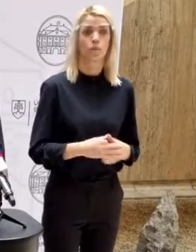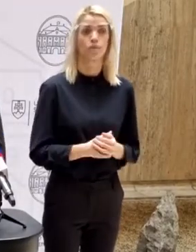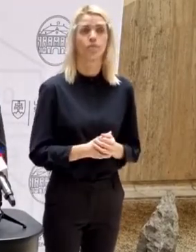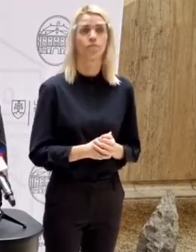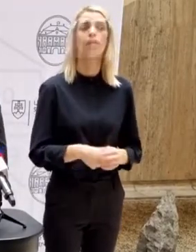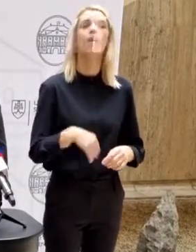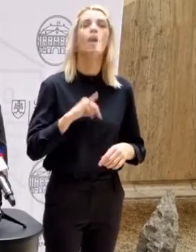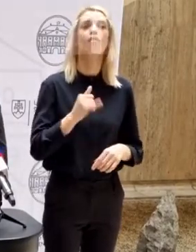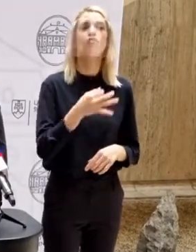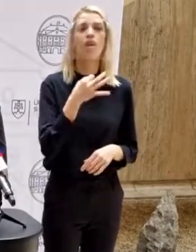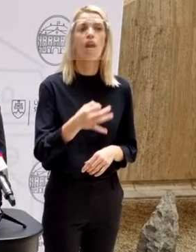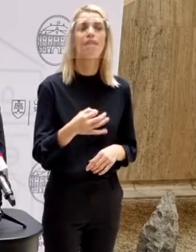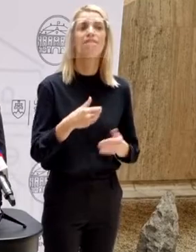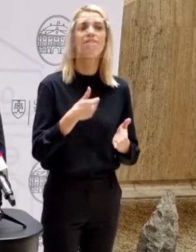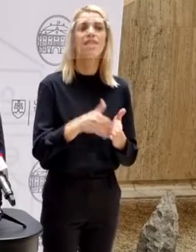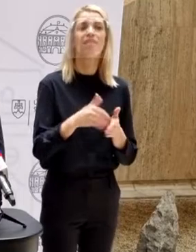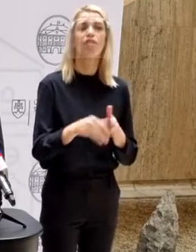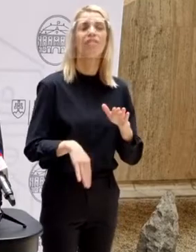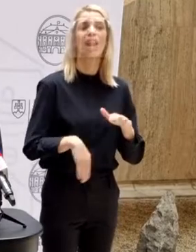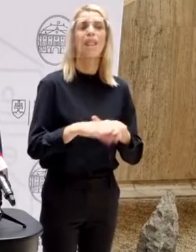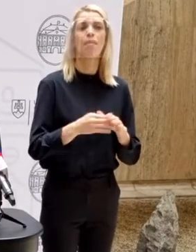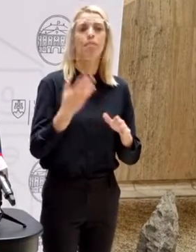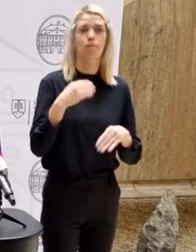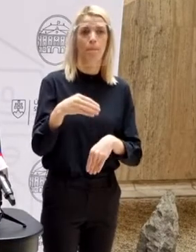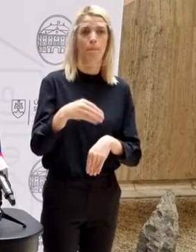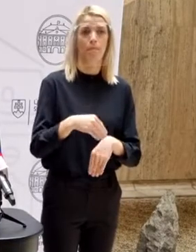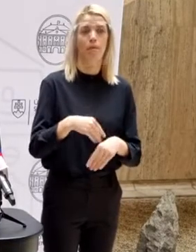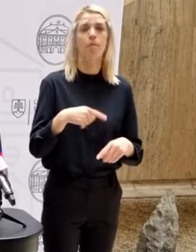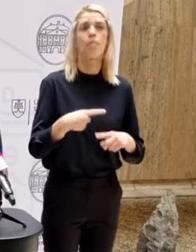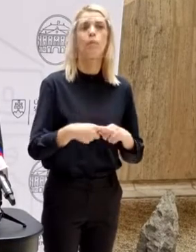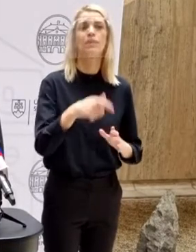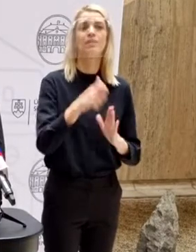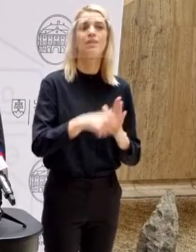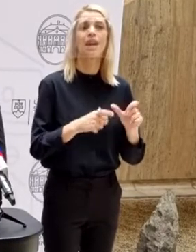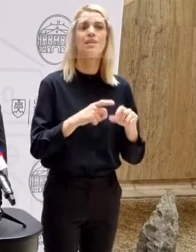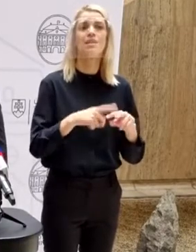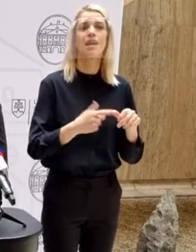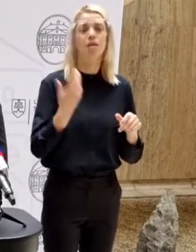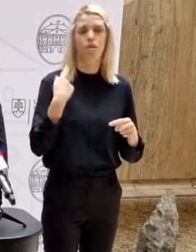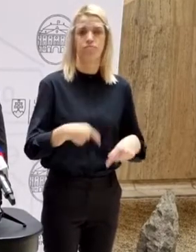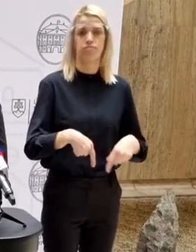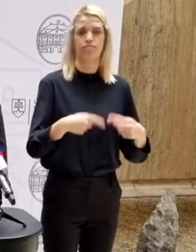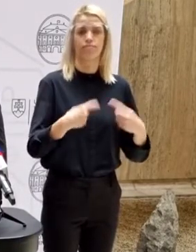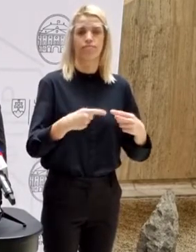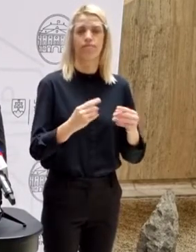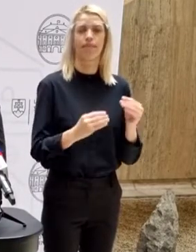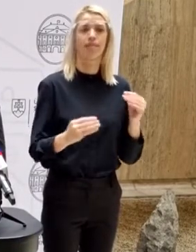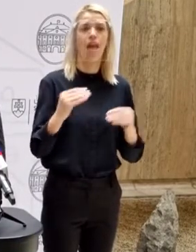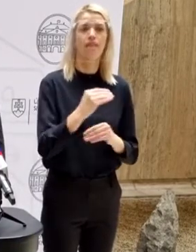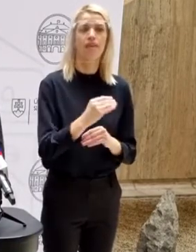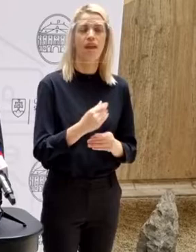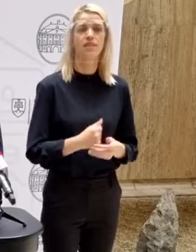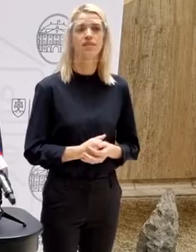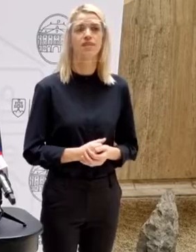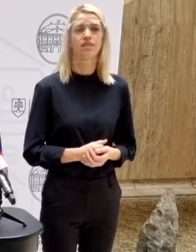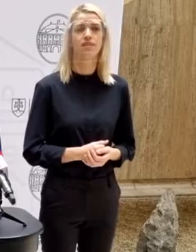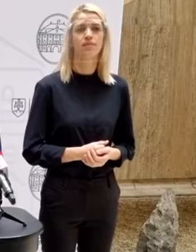schválené aj tie vydavkové limity s pripomienkami. Vieme, že práve strana EZS mala najväčšie výhrady voči tomuto, preto sa to aj naťahovalo.